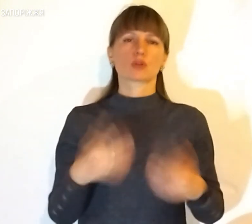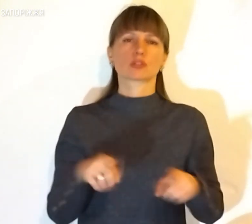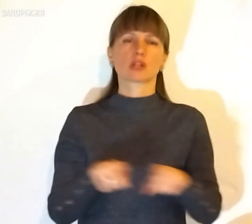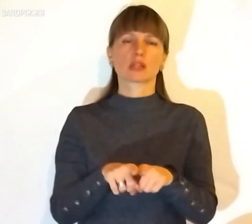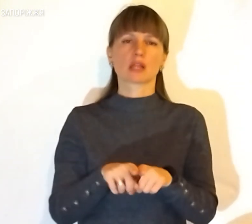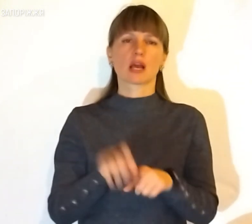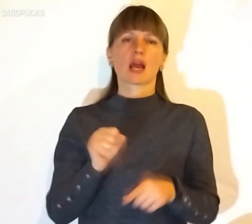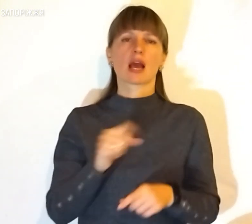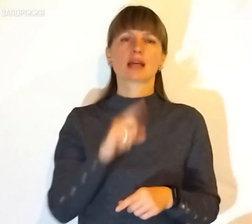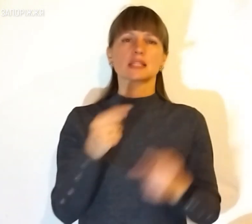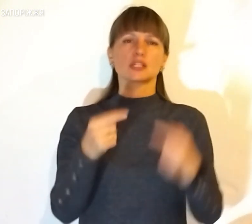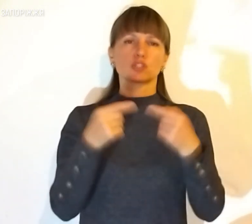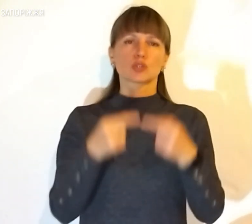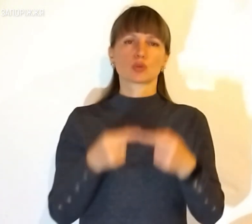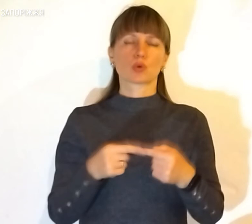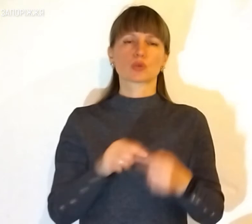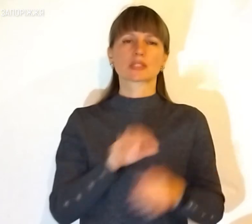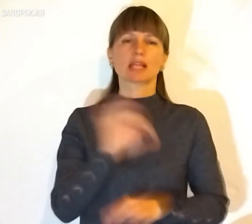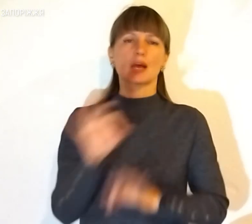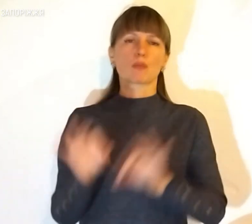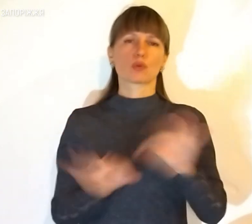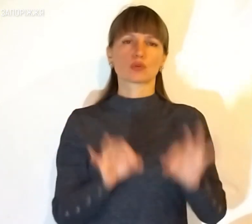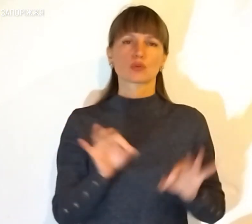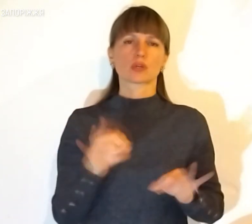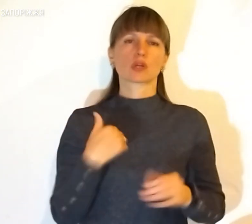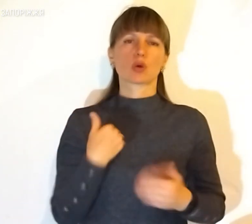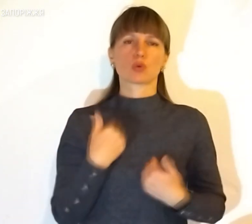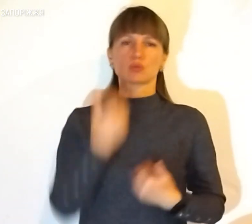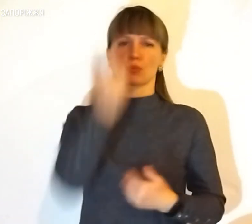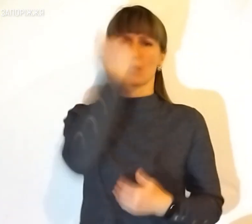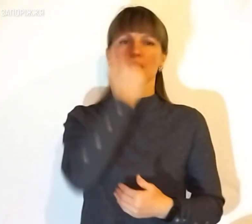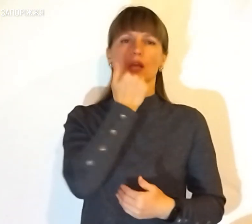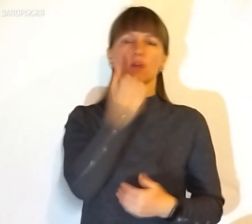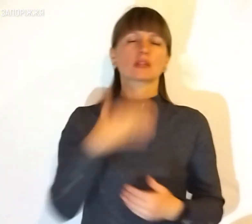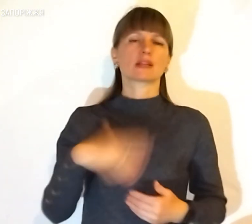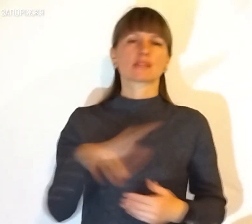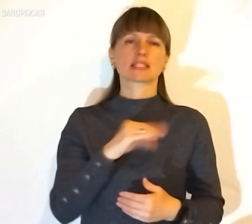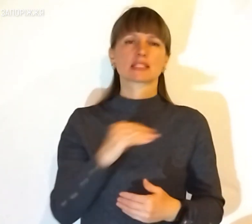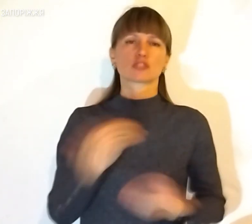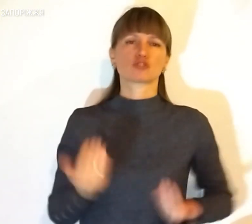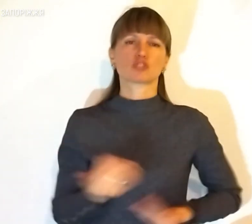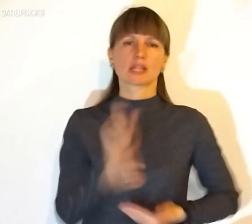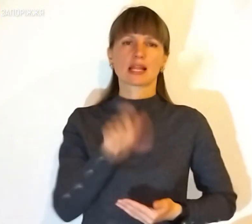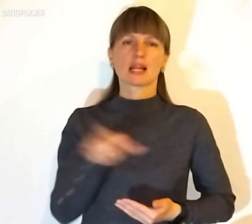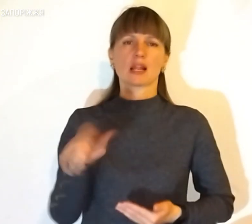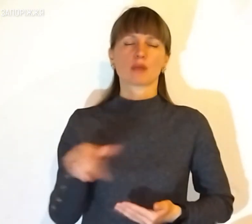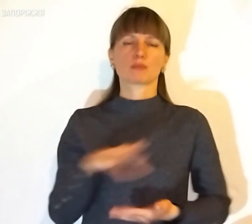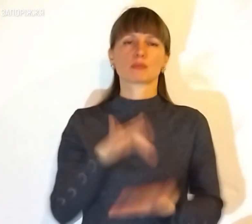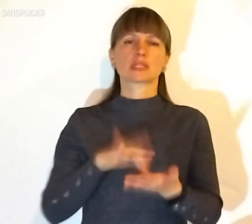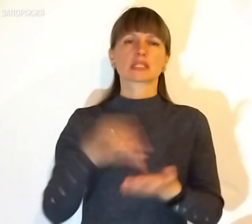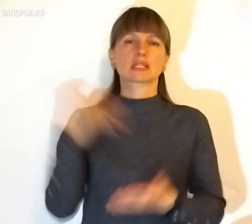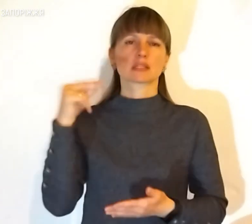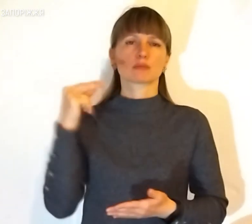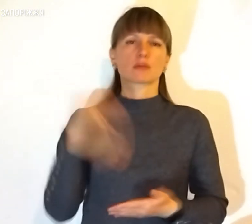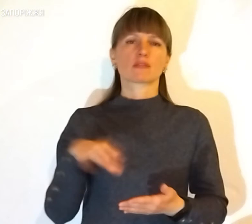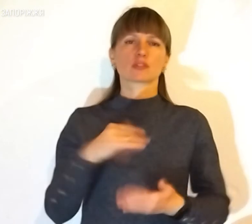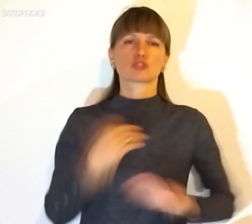так, а за чіткою схемою. Я хочу подякувати всім жителям міста Запоріжжя, всім